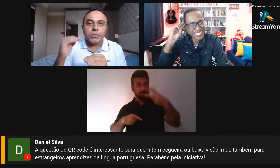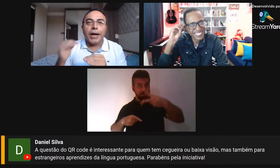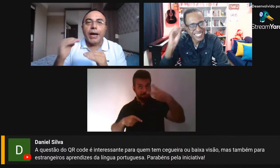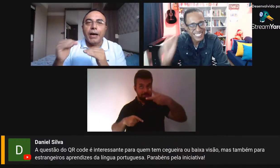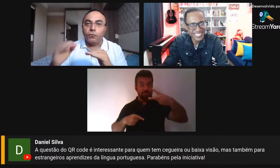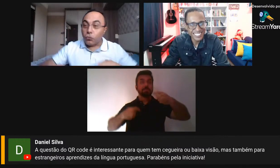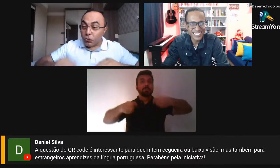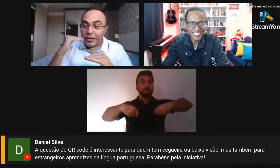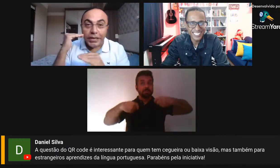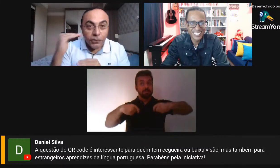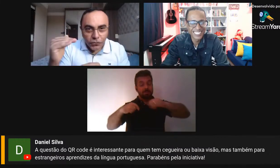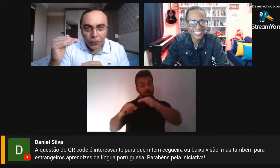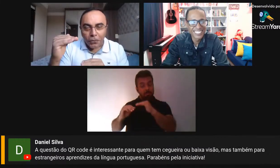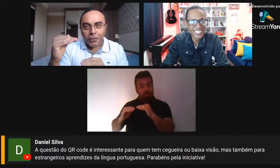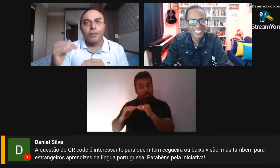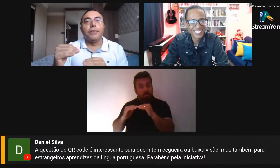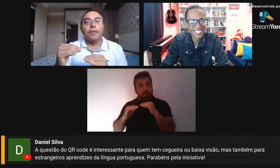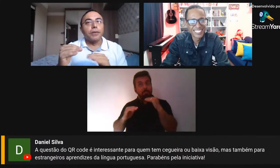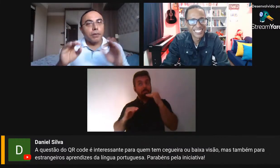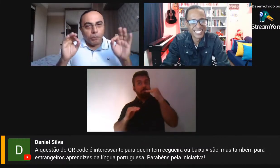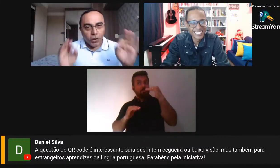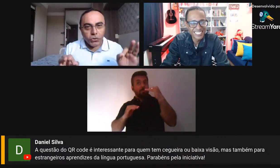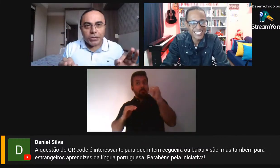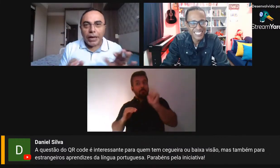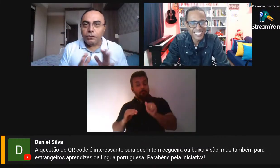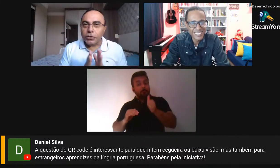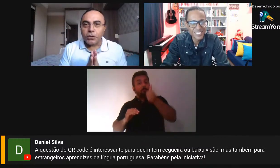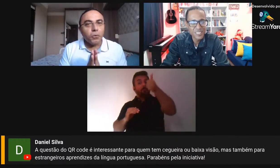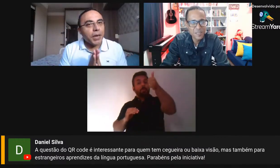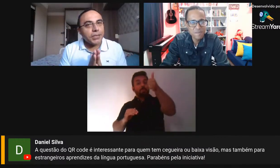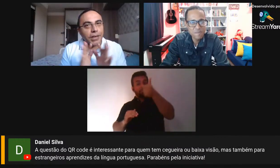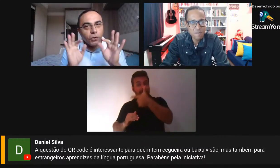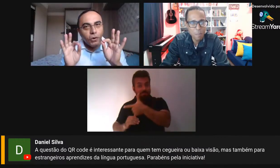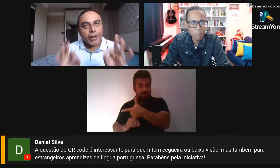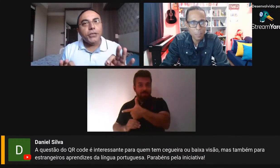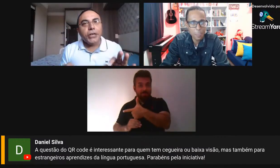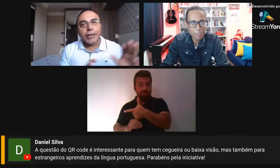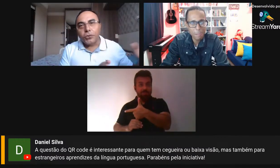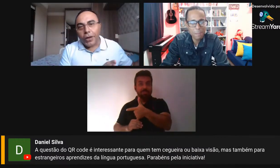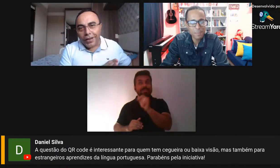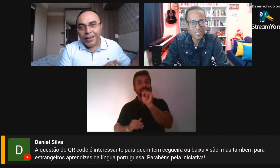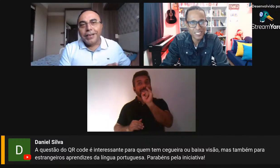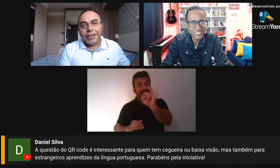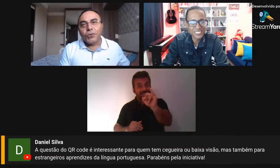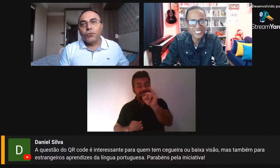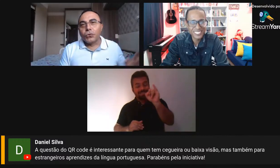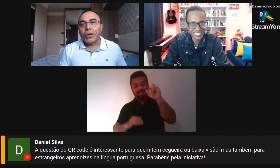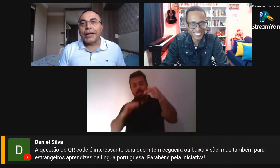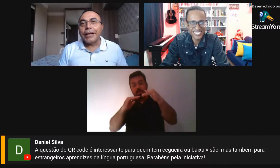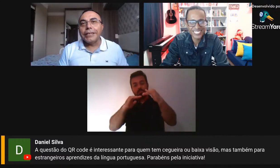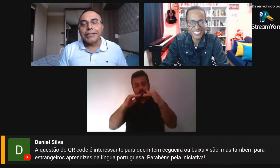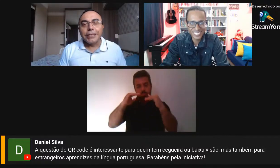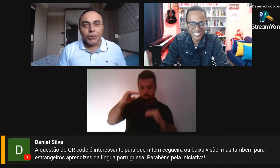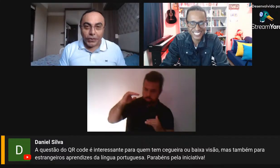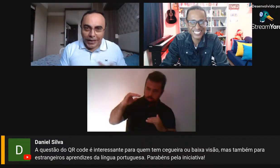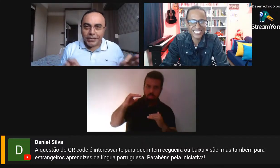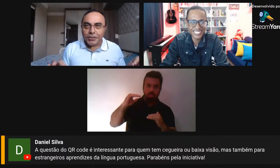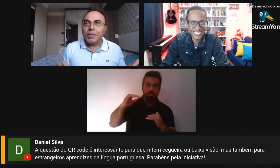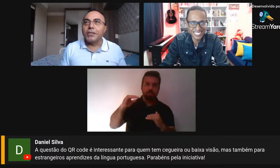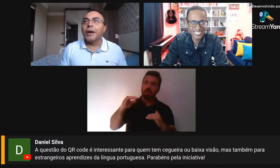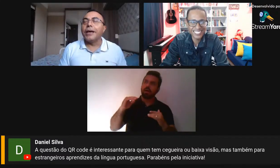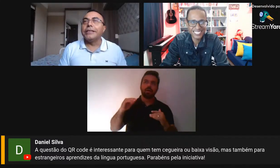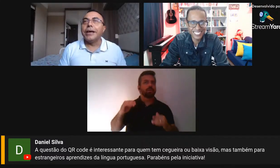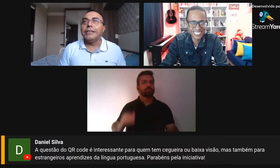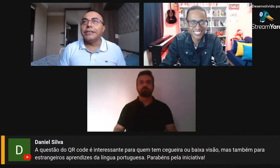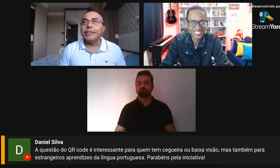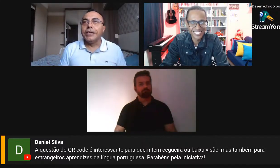um pouco, o sarrafo, o nível, pode contar que você começa a colocar em xeque a tua futura carreira de escritor. É